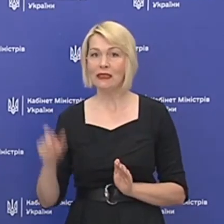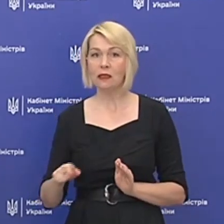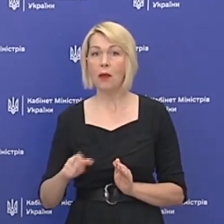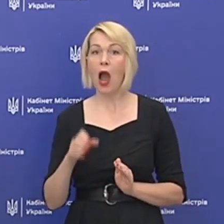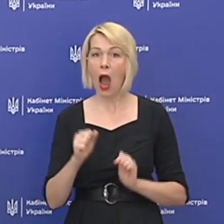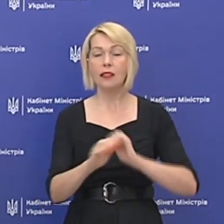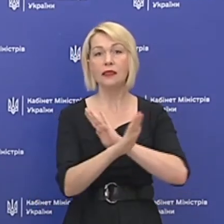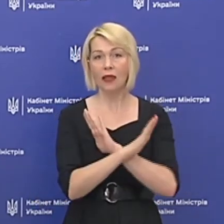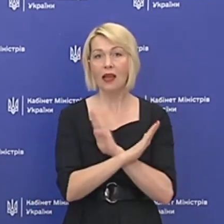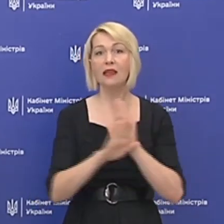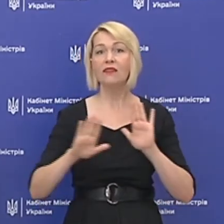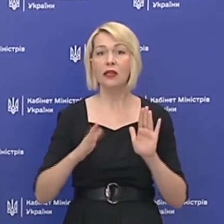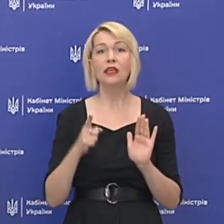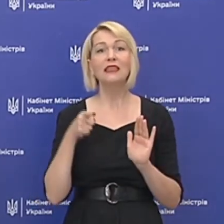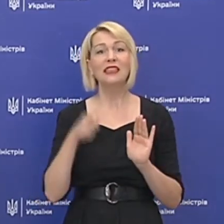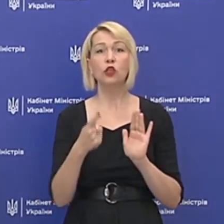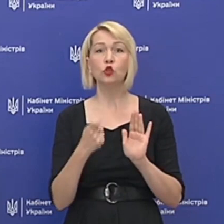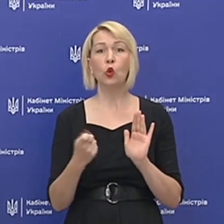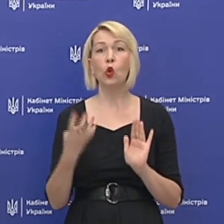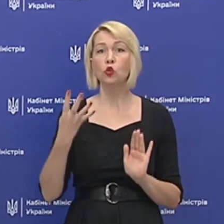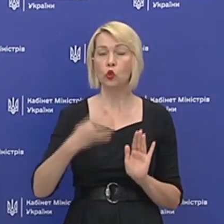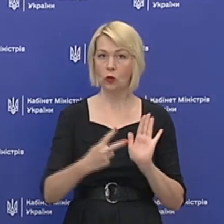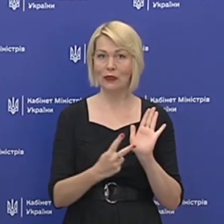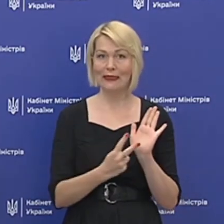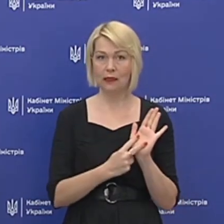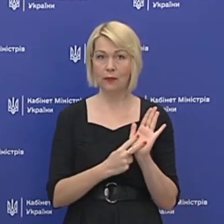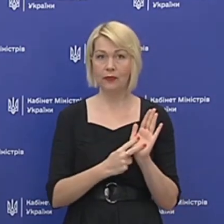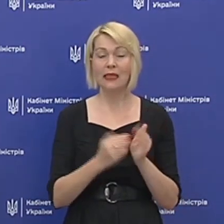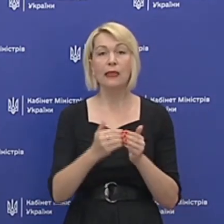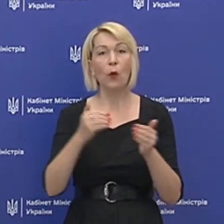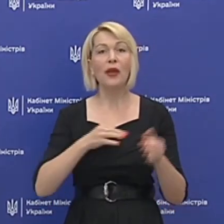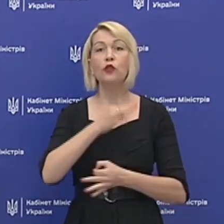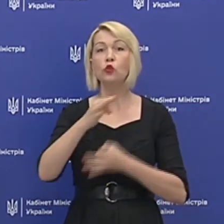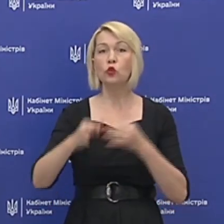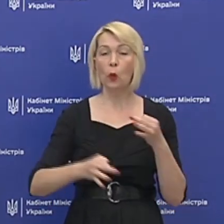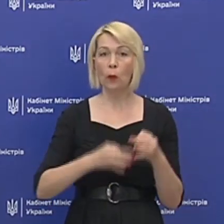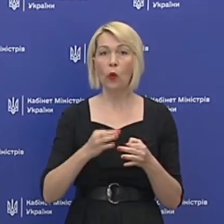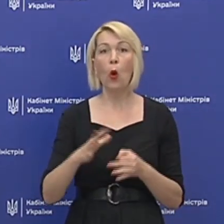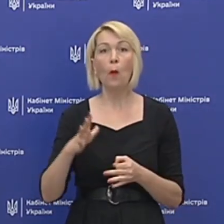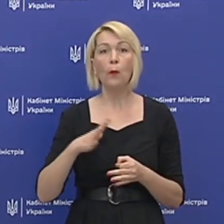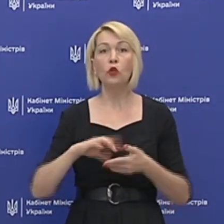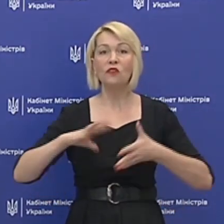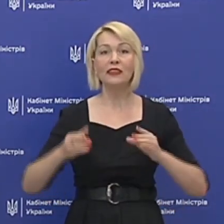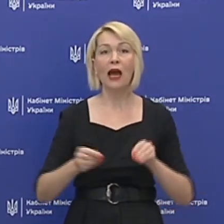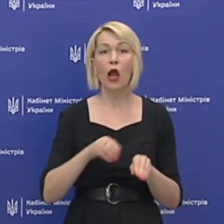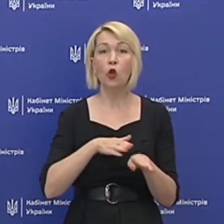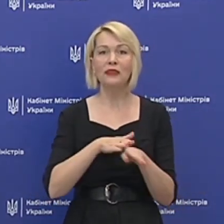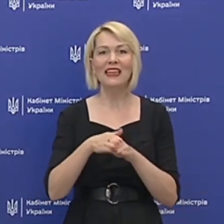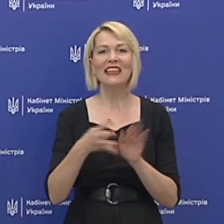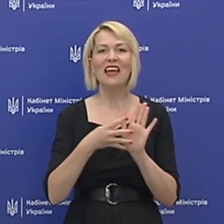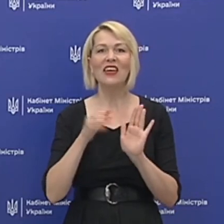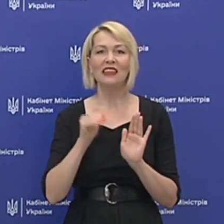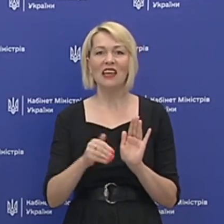а летальних випадків 1147. За попередню добу було загалом здійснено